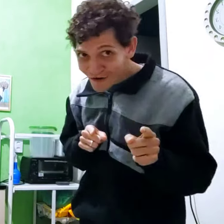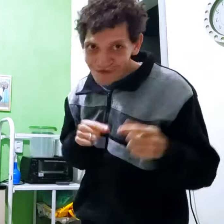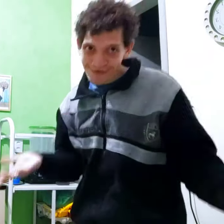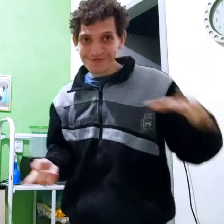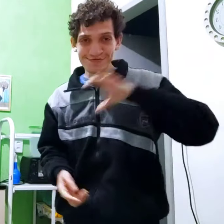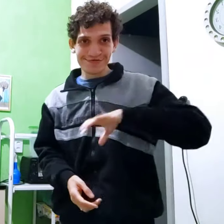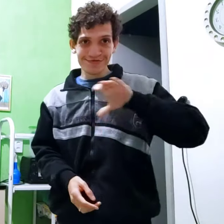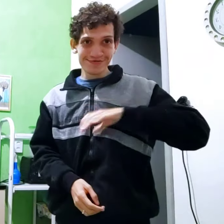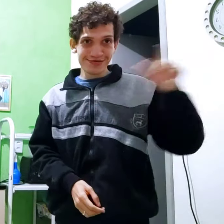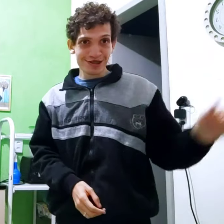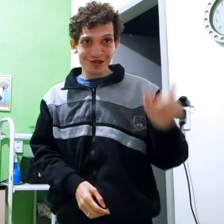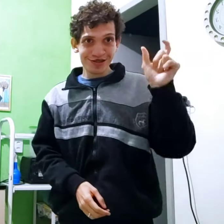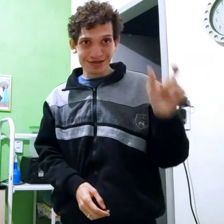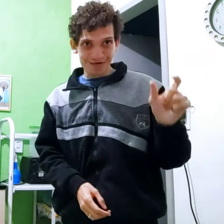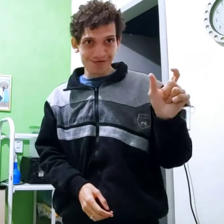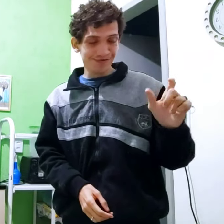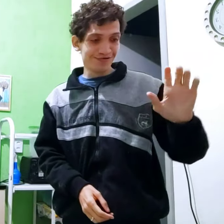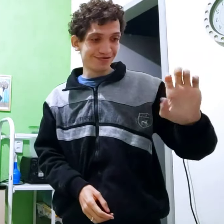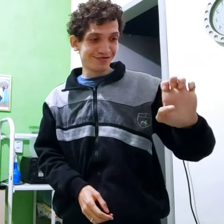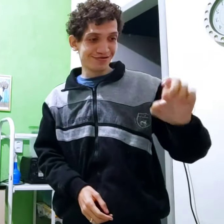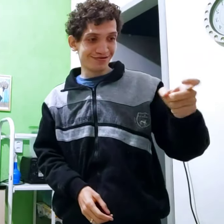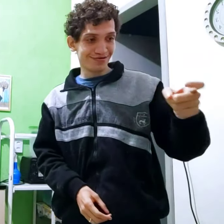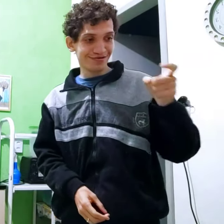Hehehehehehe Português, palavra